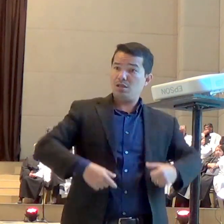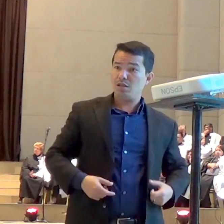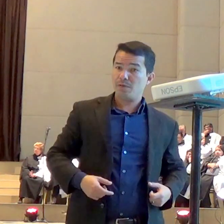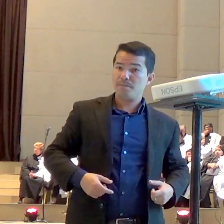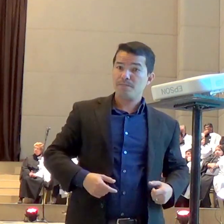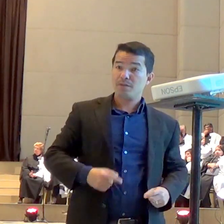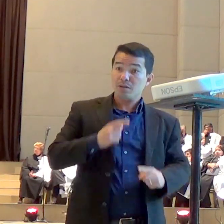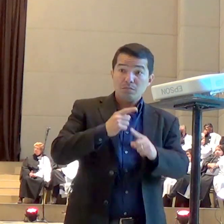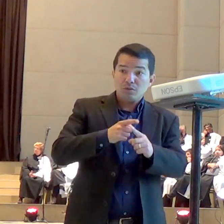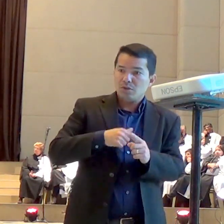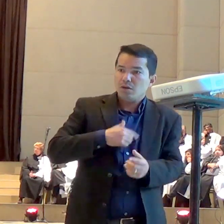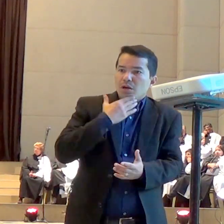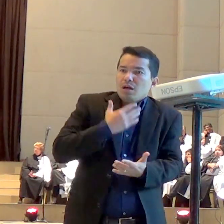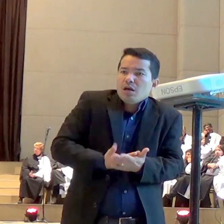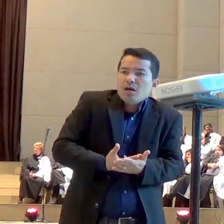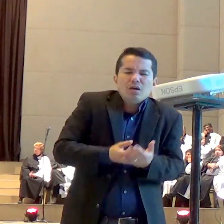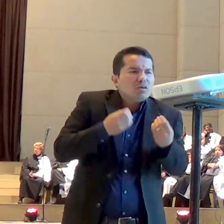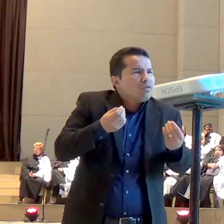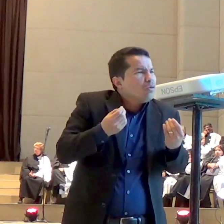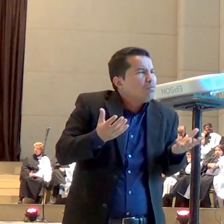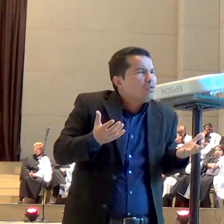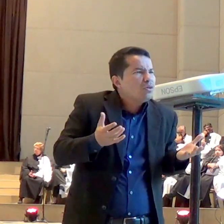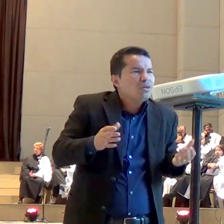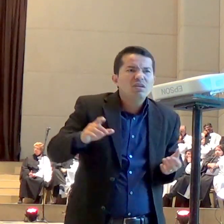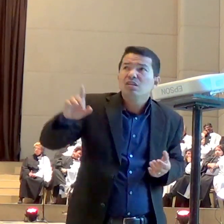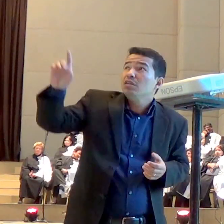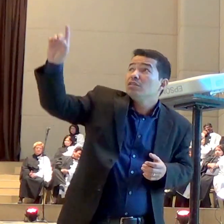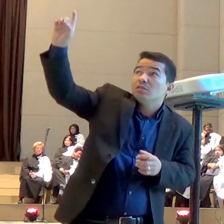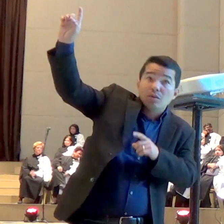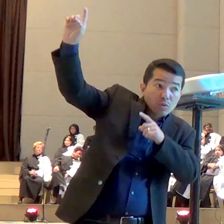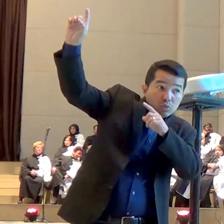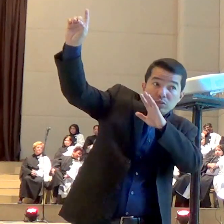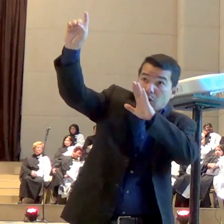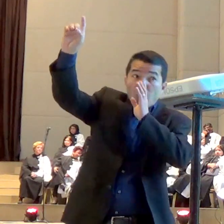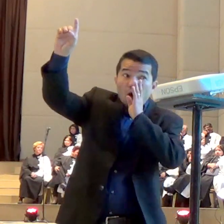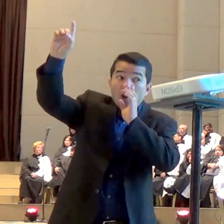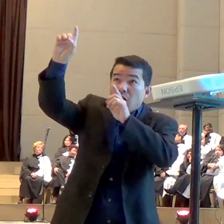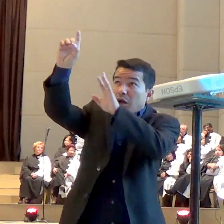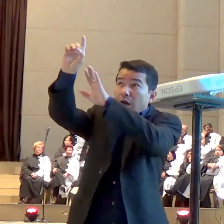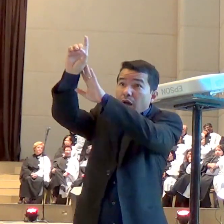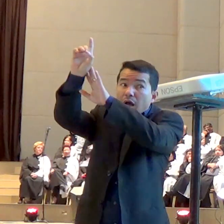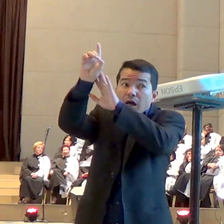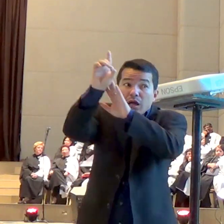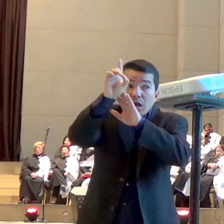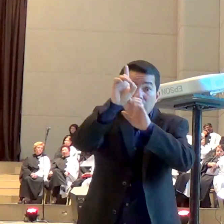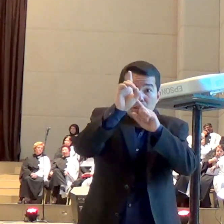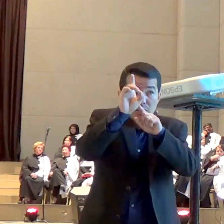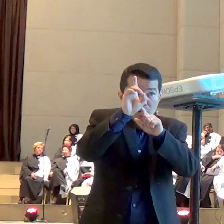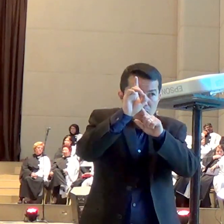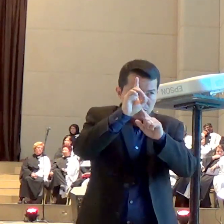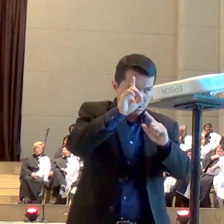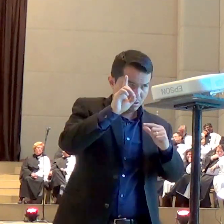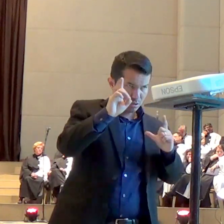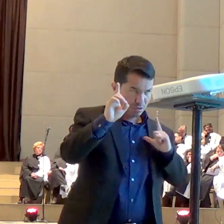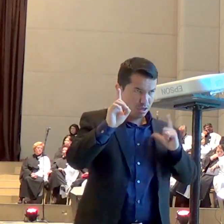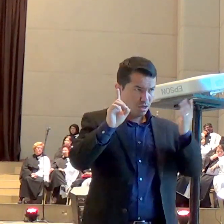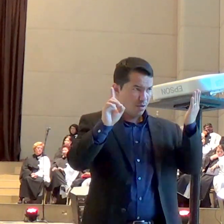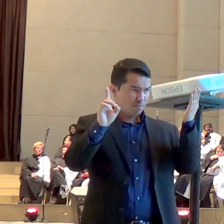para Deus ele vive na eternidade o tempo não tem sentido na